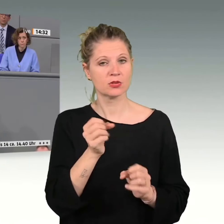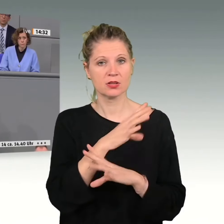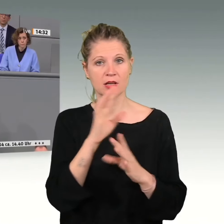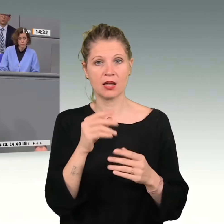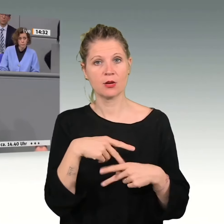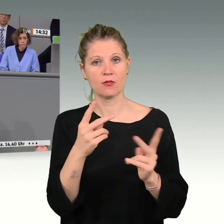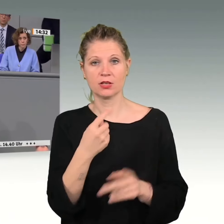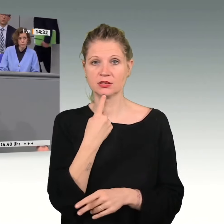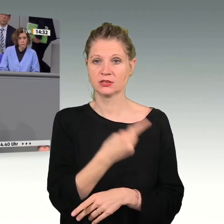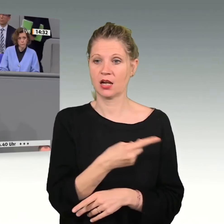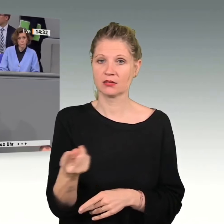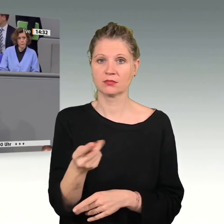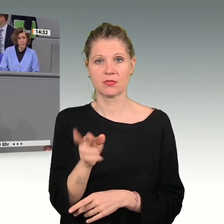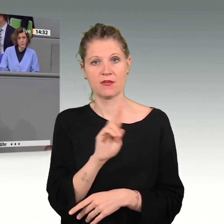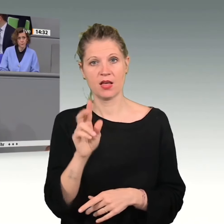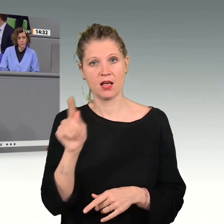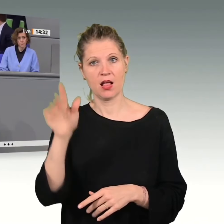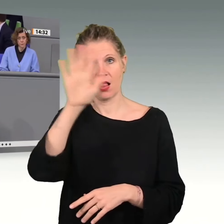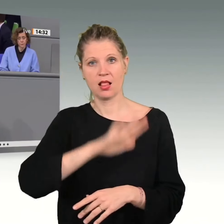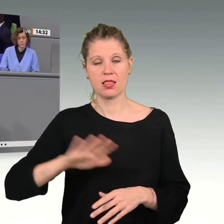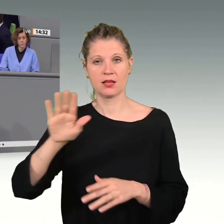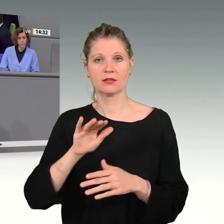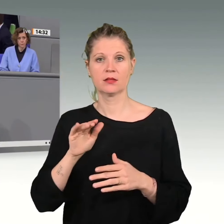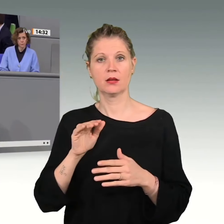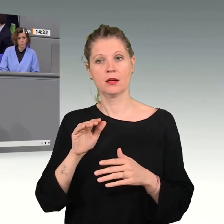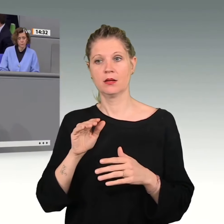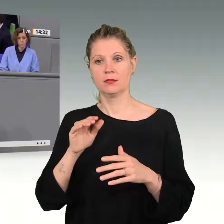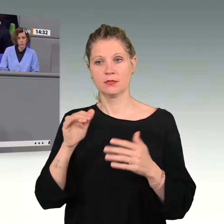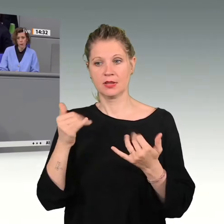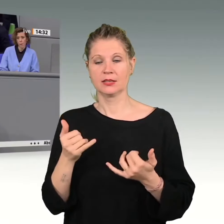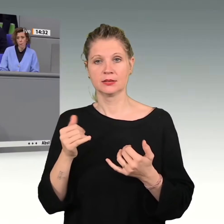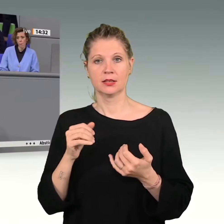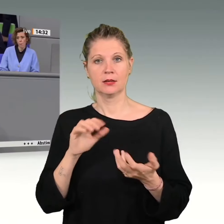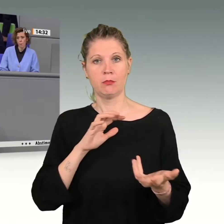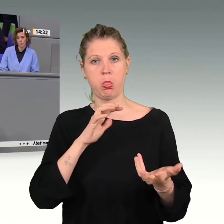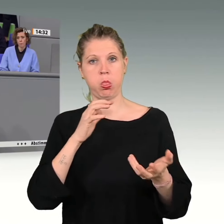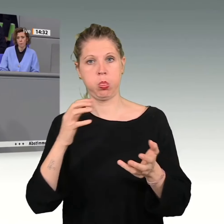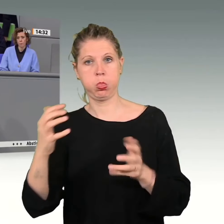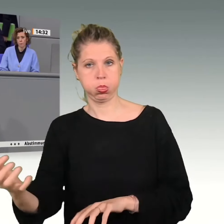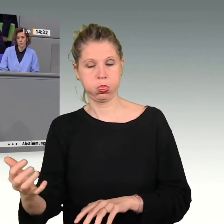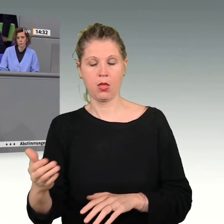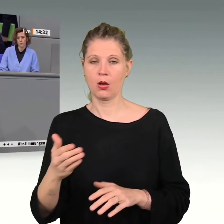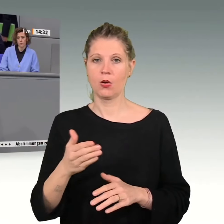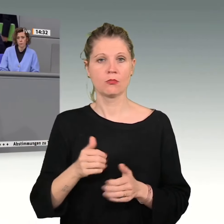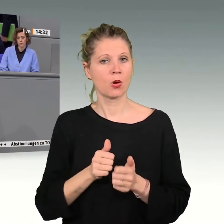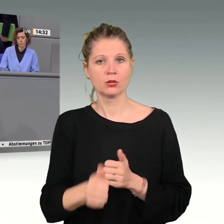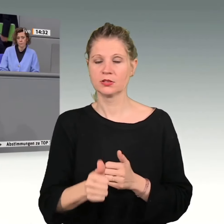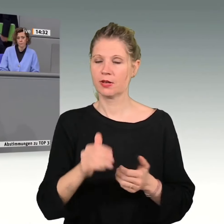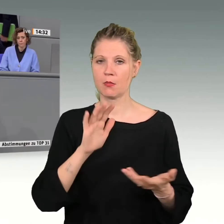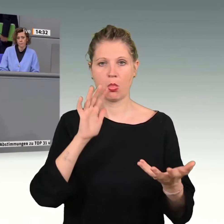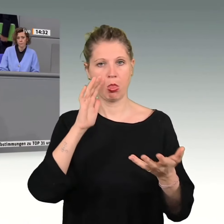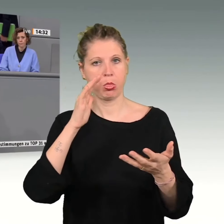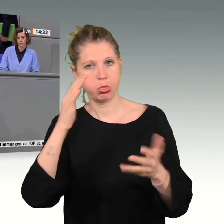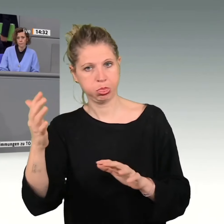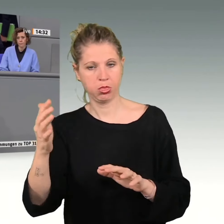der Öffentlichkeit, wer dieses Land vor die Wand fährt, und zwar konsequent. Das sind Sie, weil Sie eine